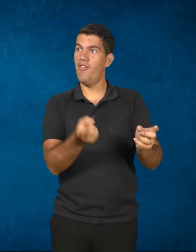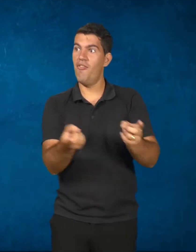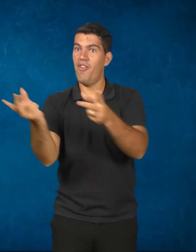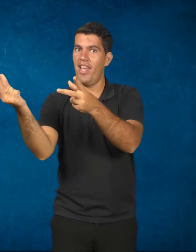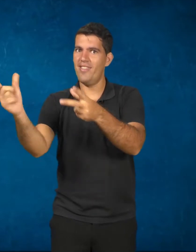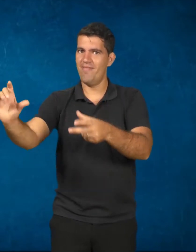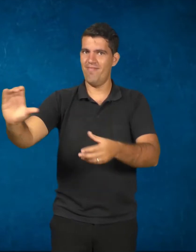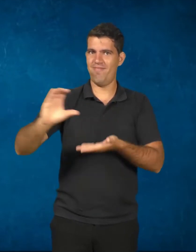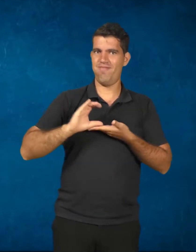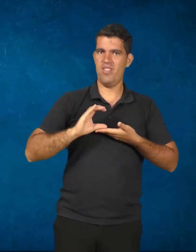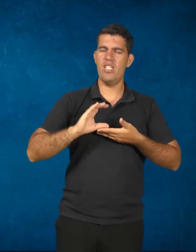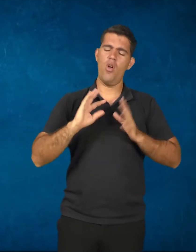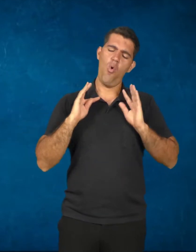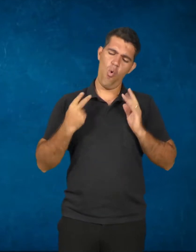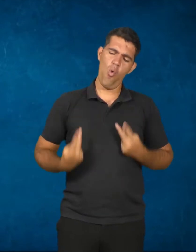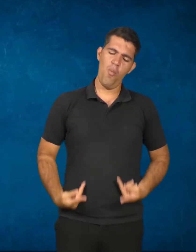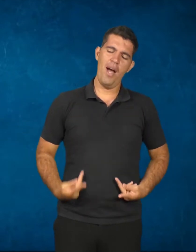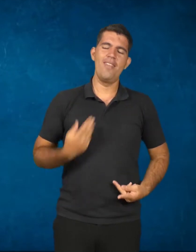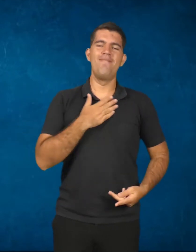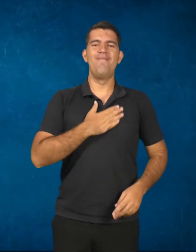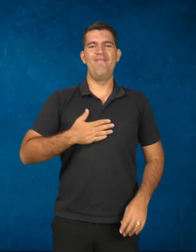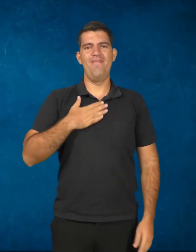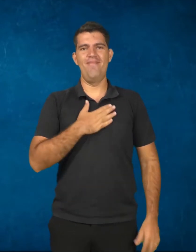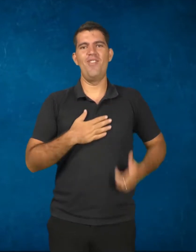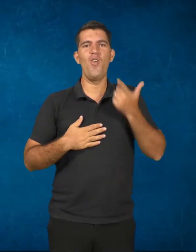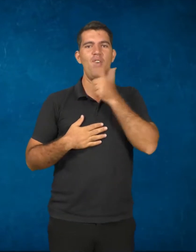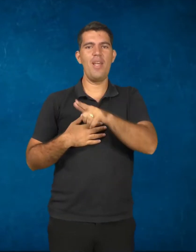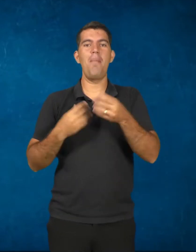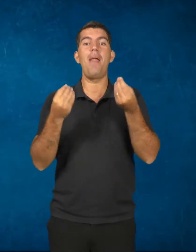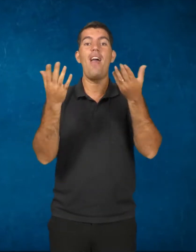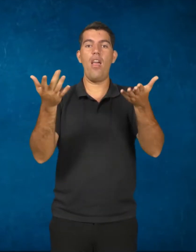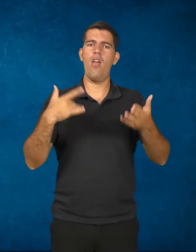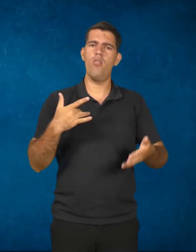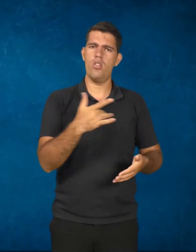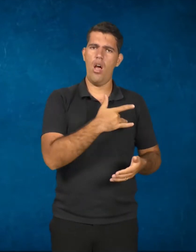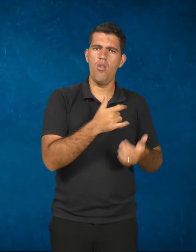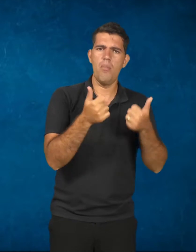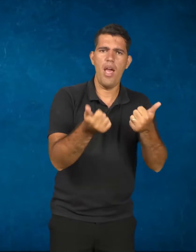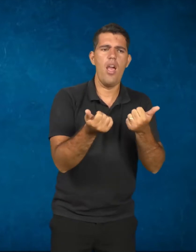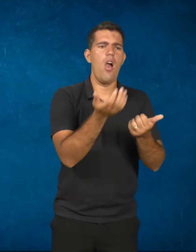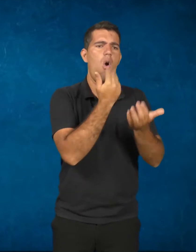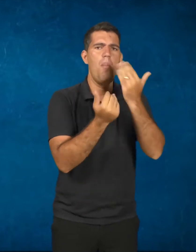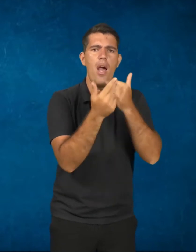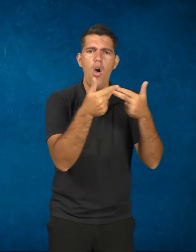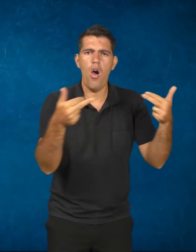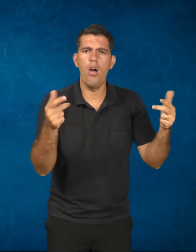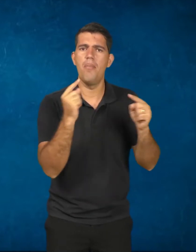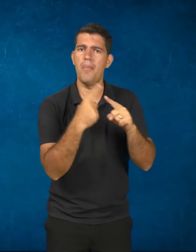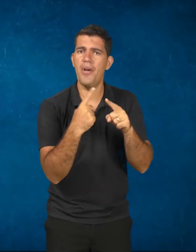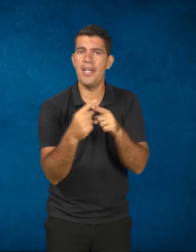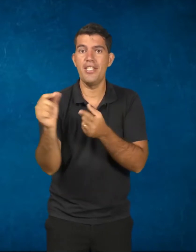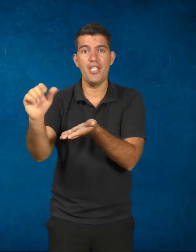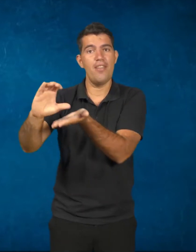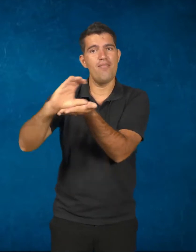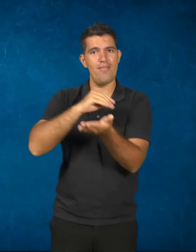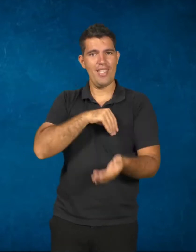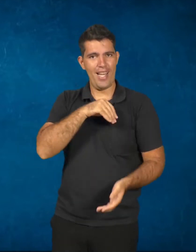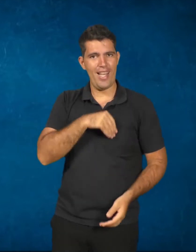logo, humana, para garantir a sua sustentabilidade e sua sobrevivência. Mas ela faz isso